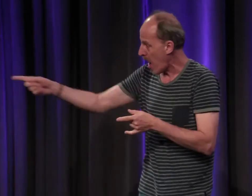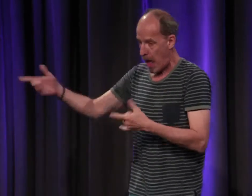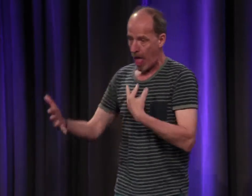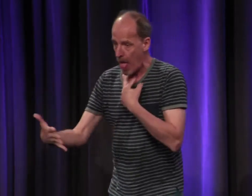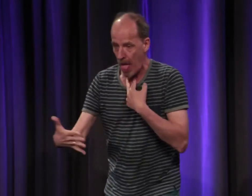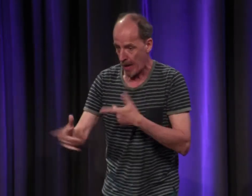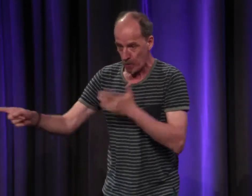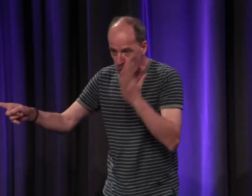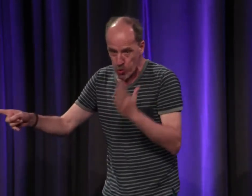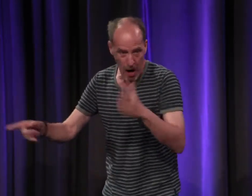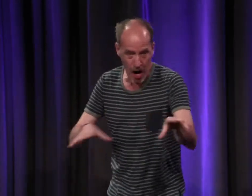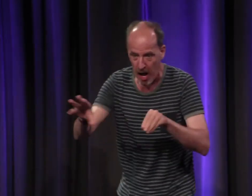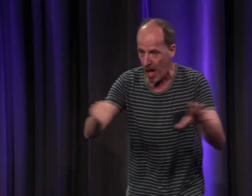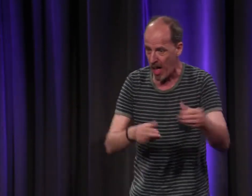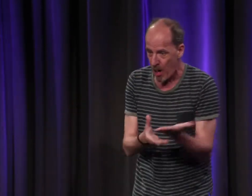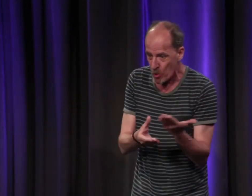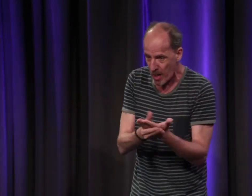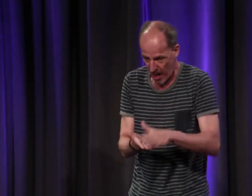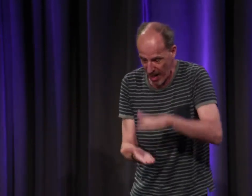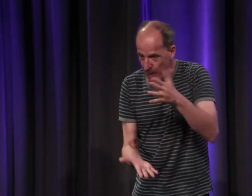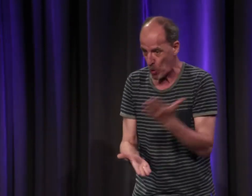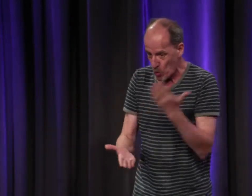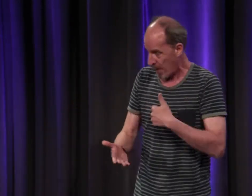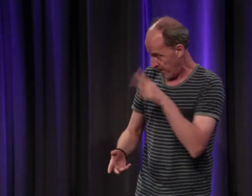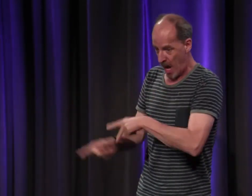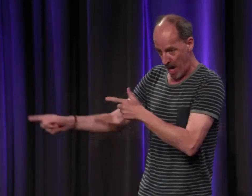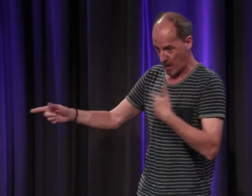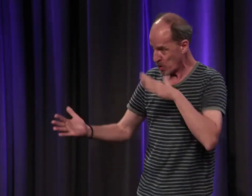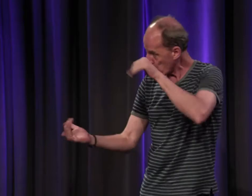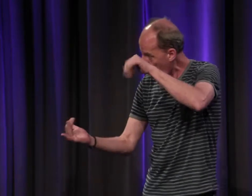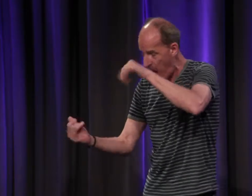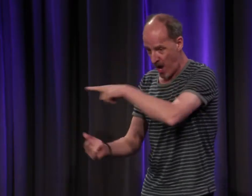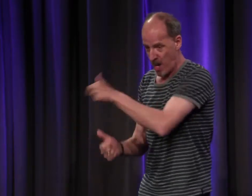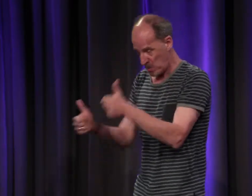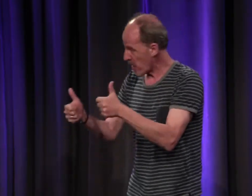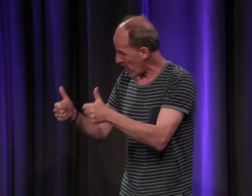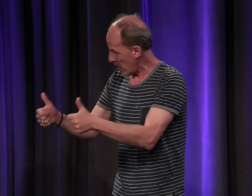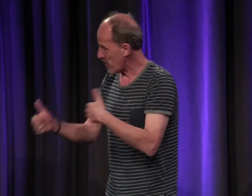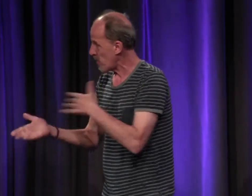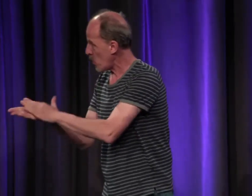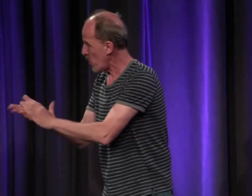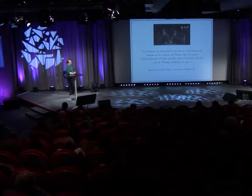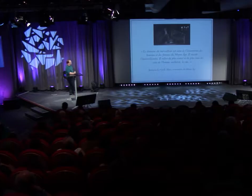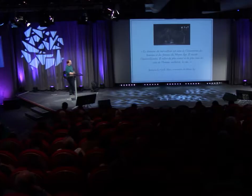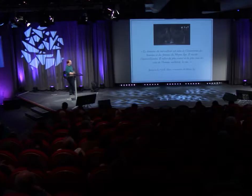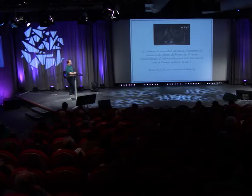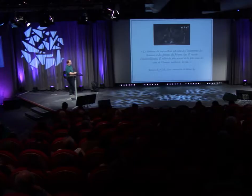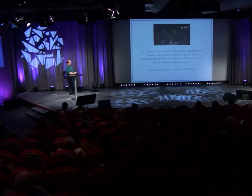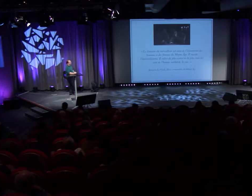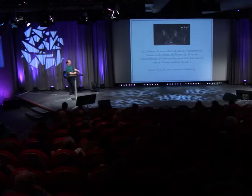des sourds instruits en Allemagne en Belgique et dans d'autres pays mais on a besoin et j'espère que ça va se développer ces échanges